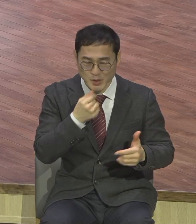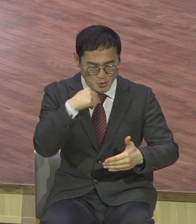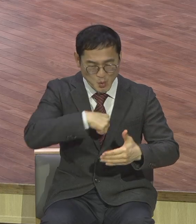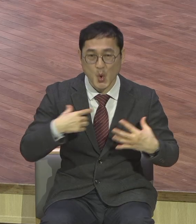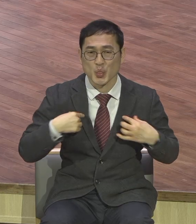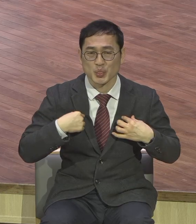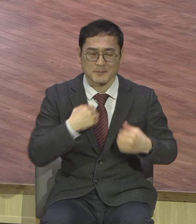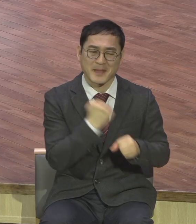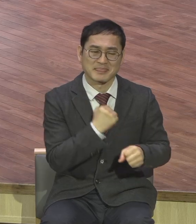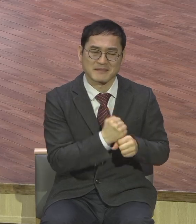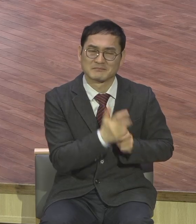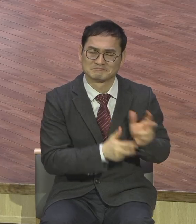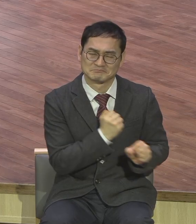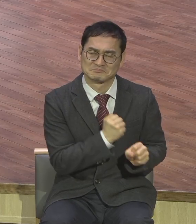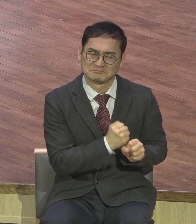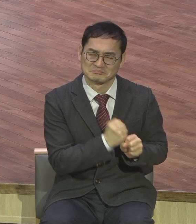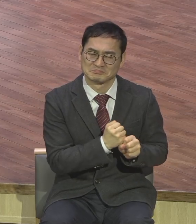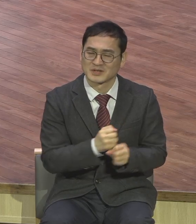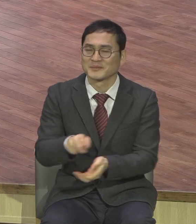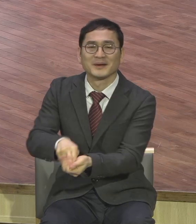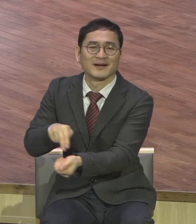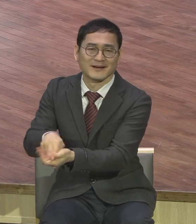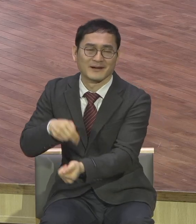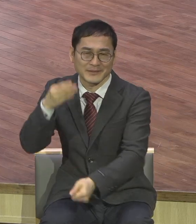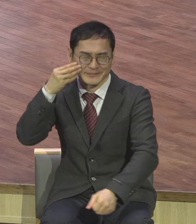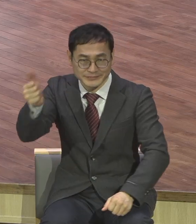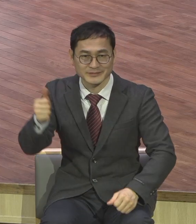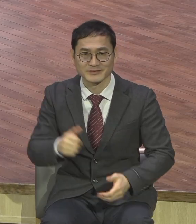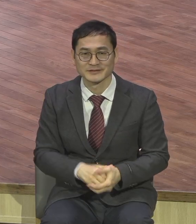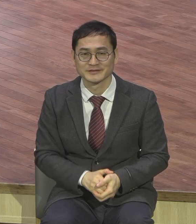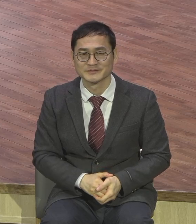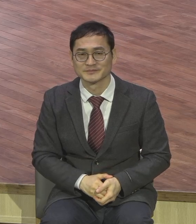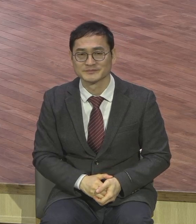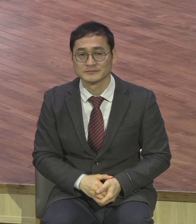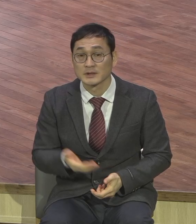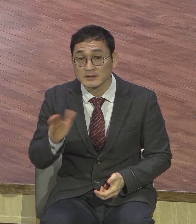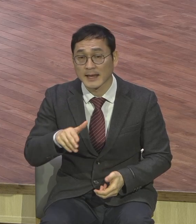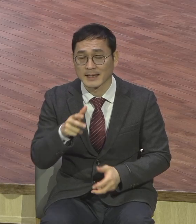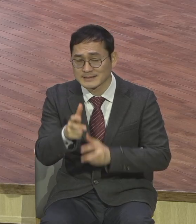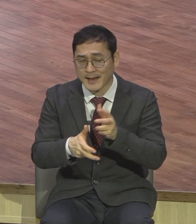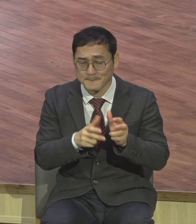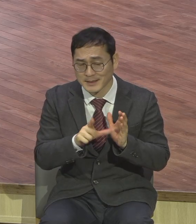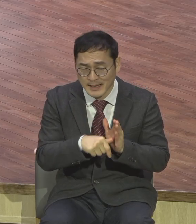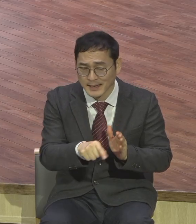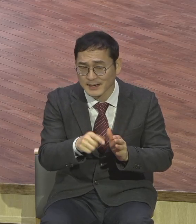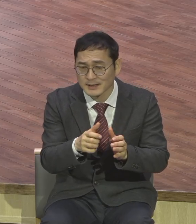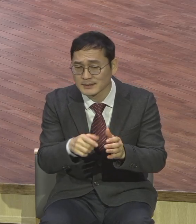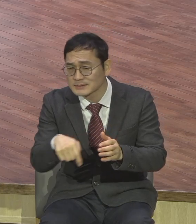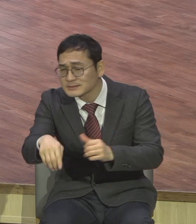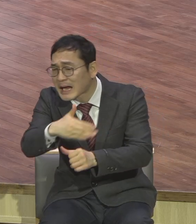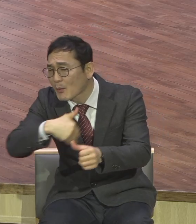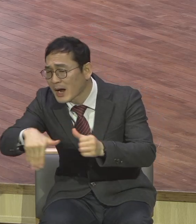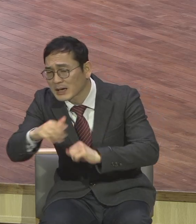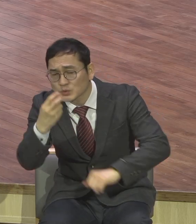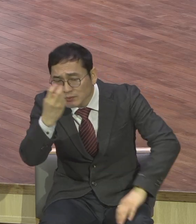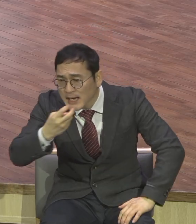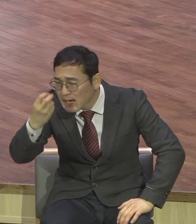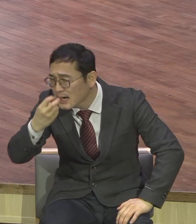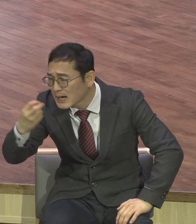사업을 구상하면서 시장 조사를 했어요 시장 조사를 해보려고 두 가지를 발견했어요 하나는 뭐냐